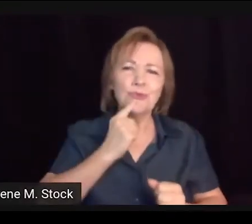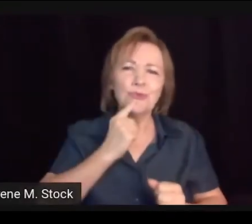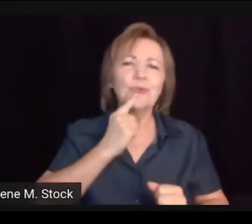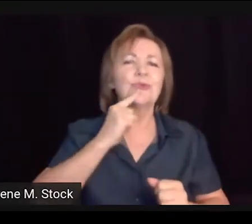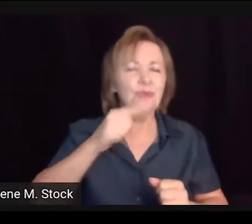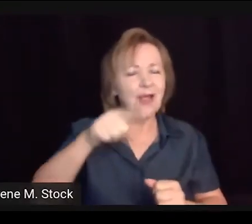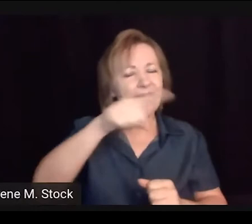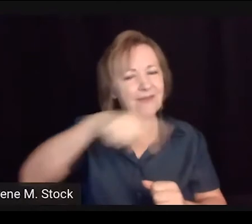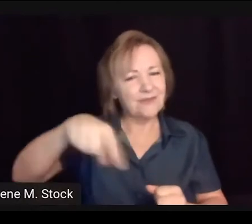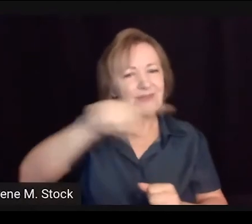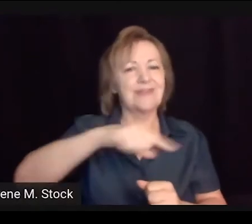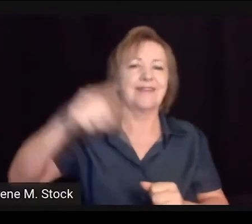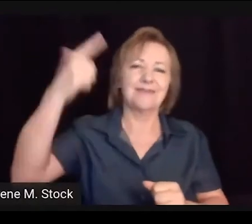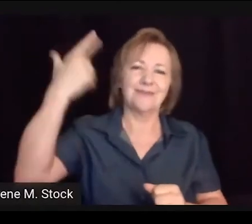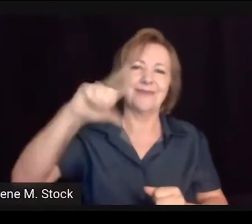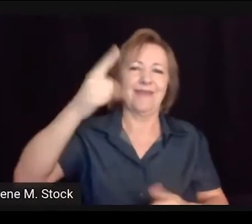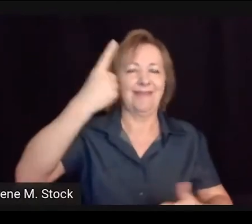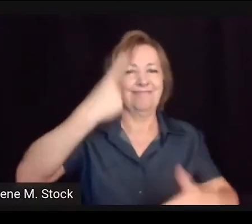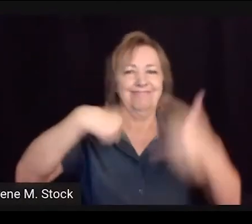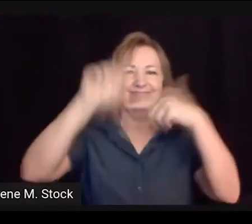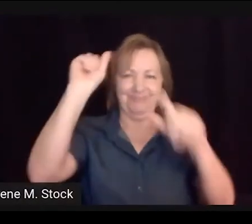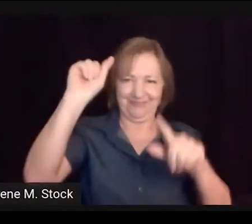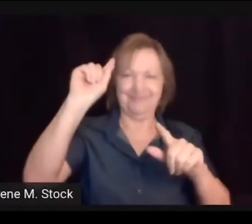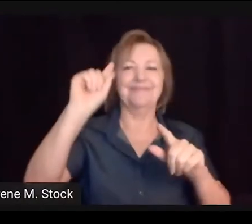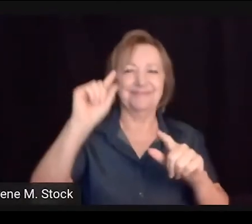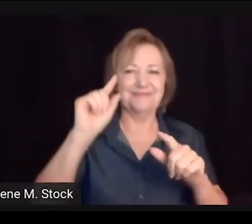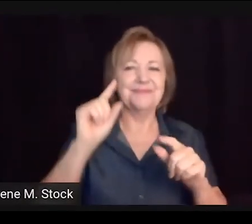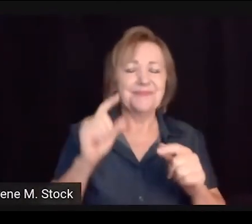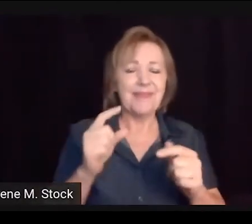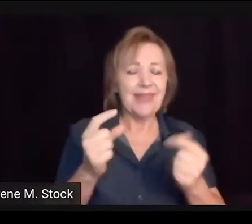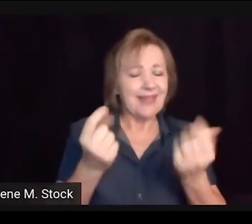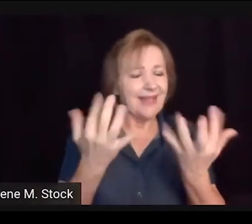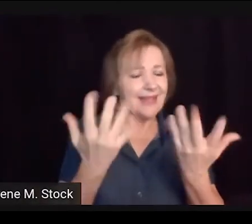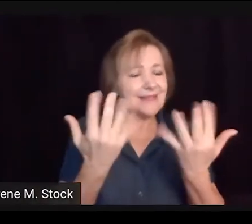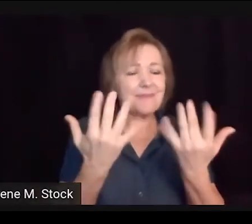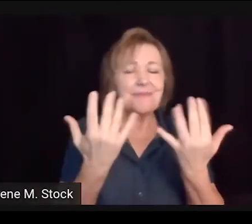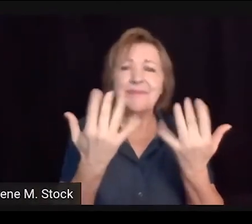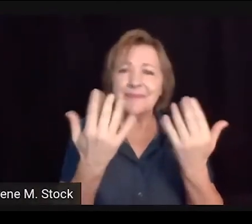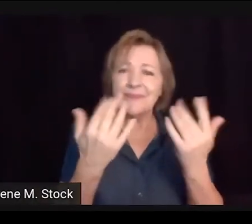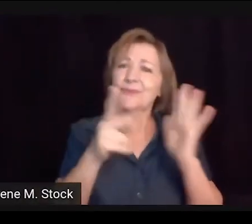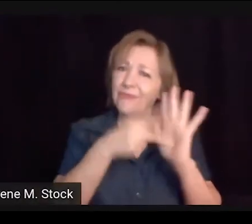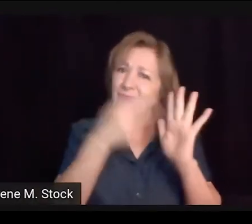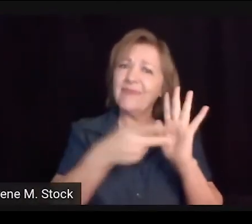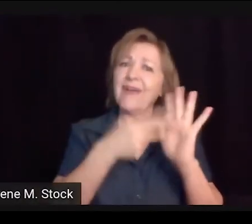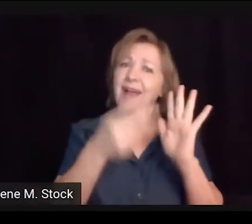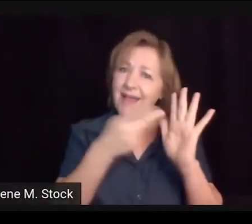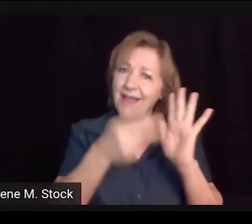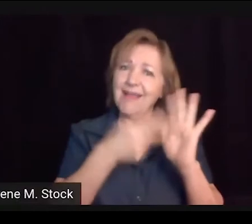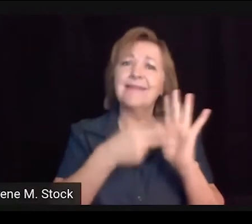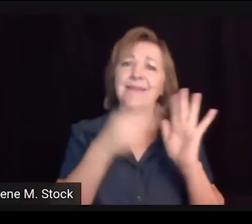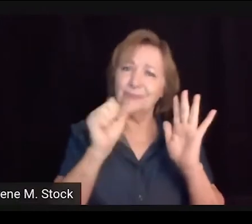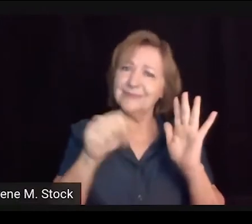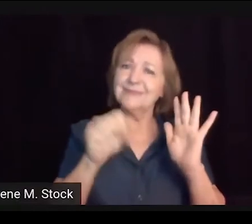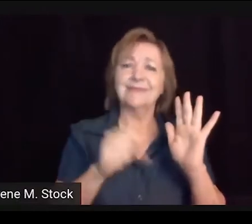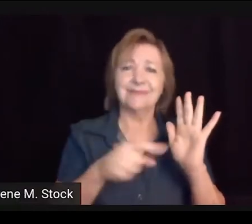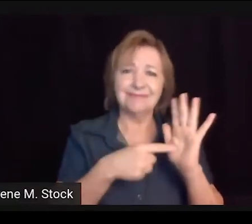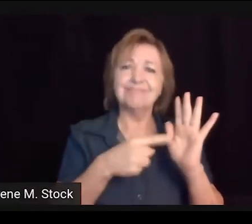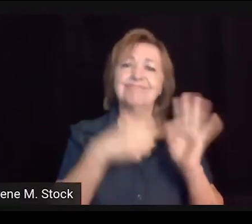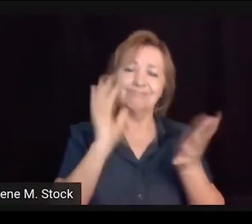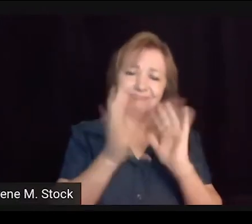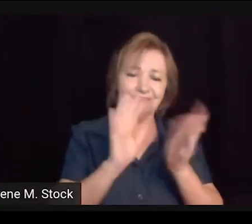importante vocês estarem junto com os surdos, vocês estarem na luta, na prática, que o desenvolvimento será pleno.